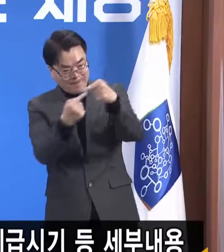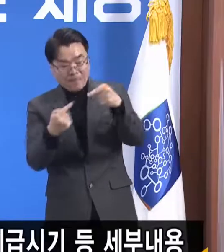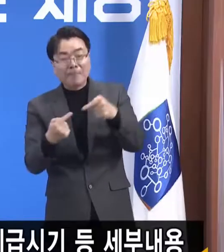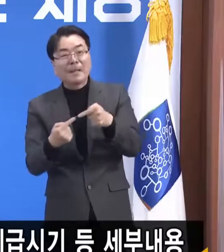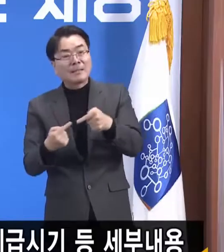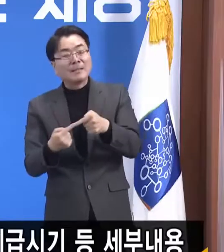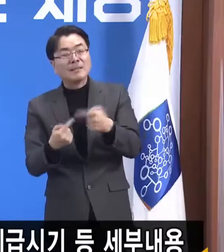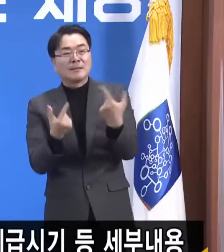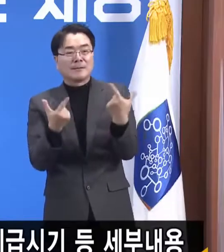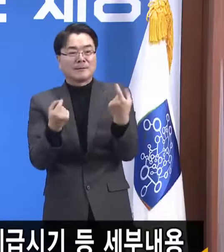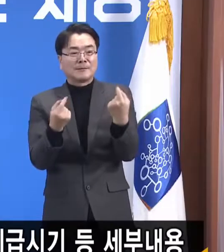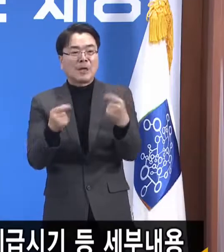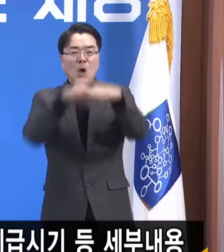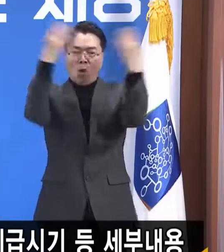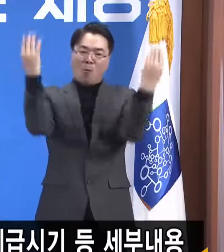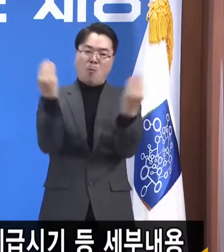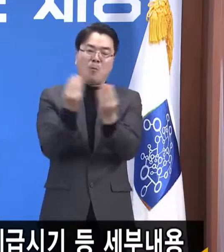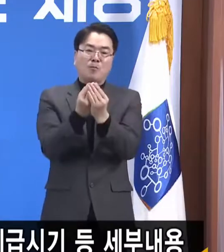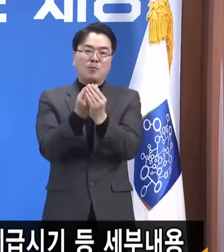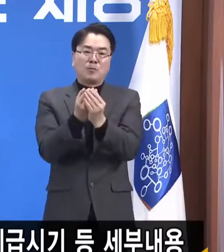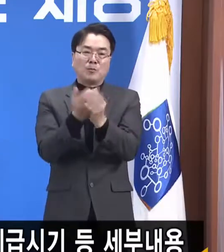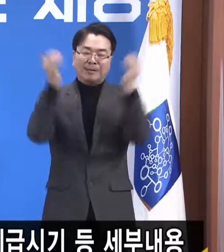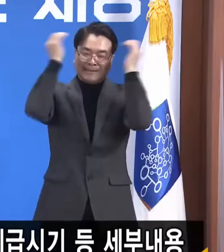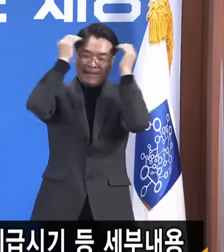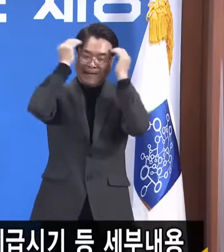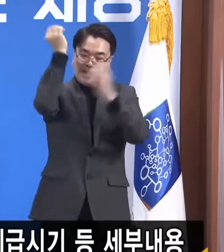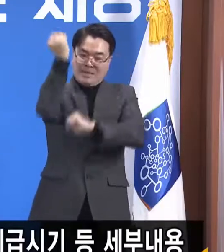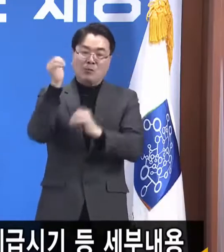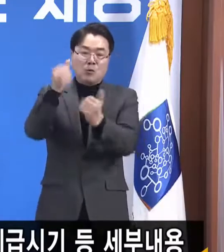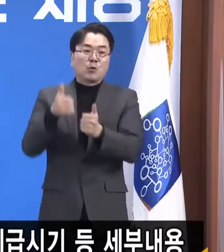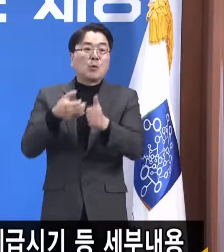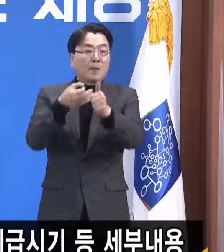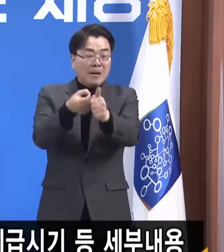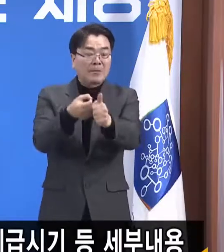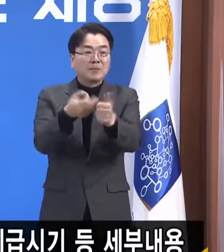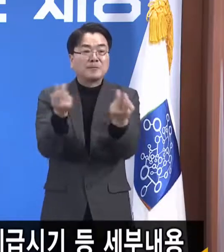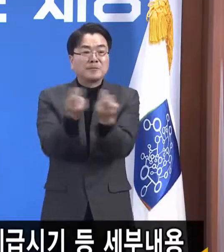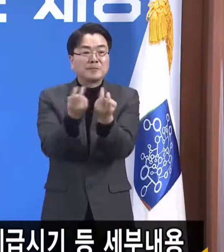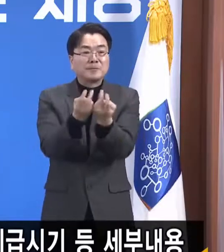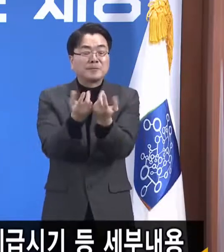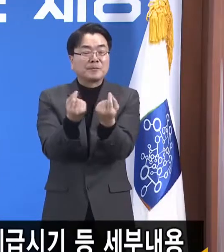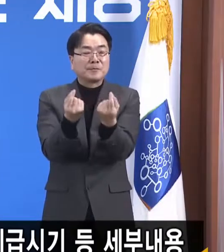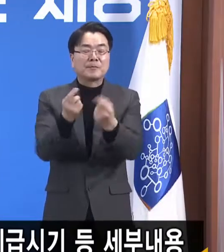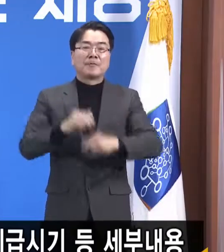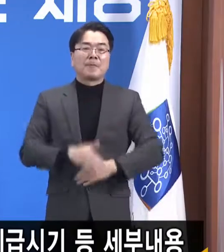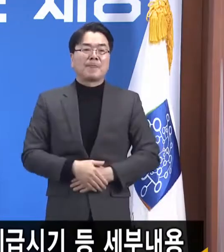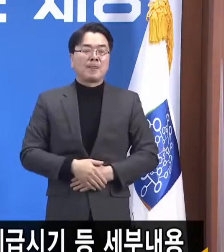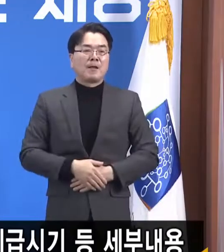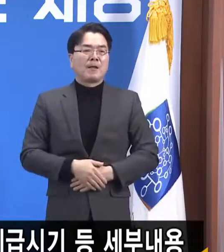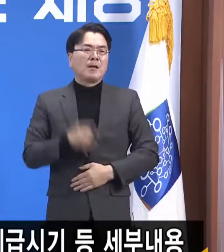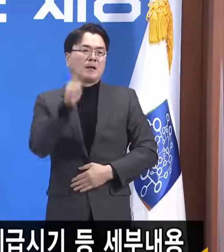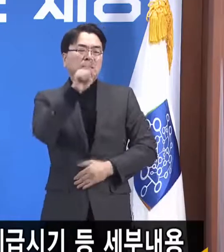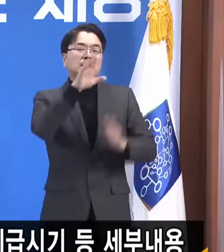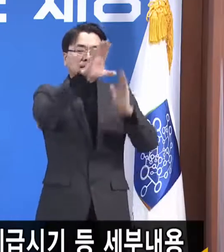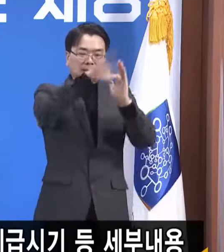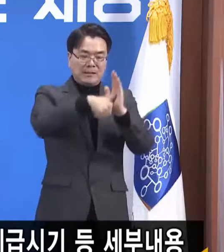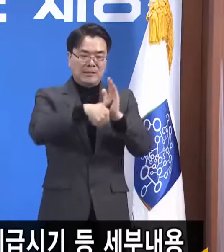재난지원금을 기본소득 방식으로 지급했습니다. 당시에는 비축된